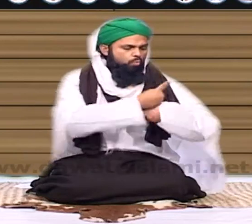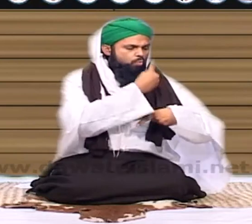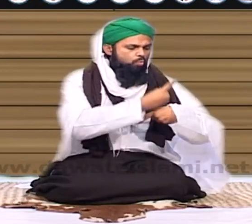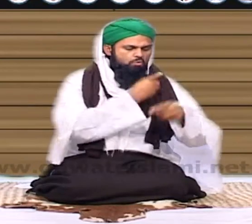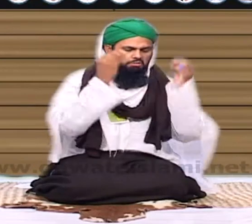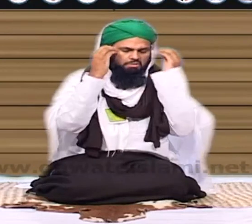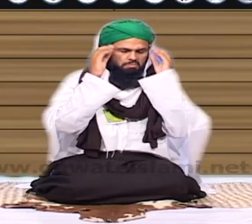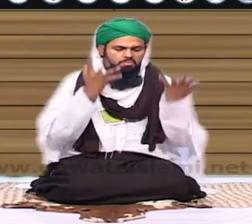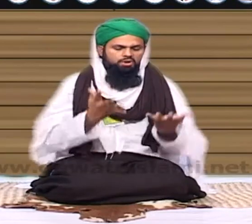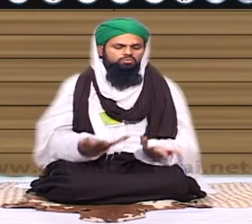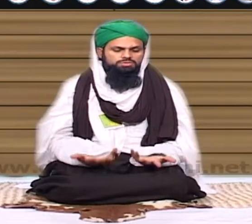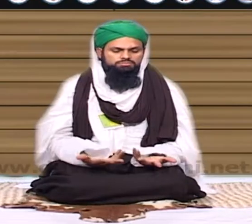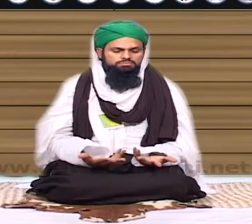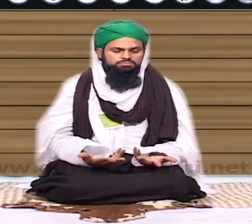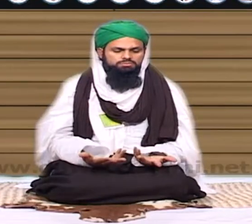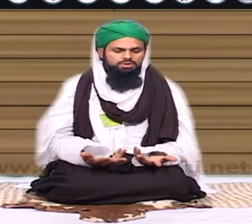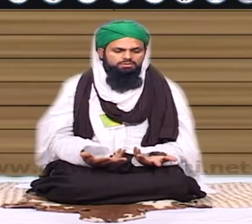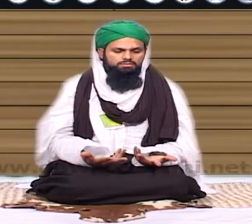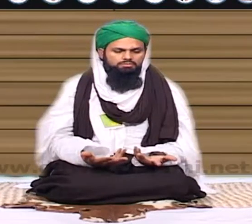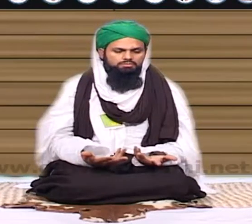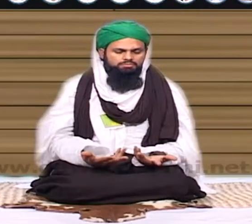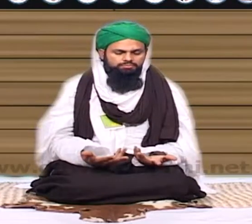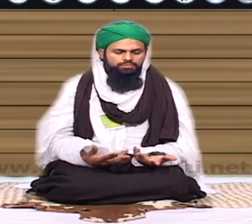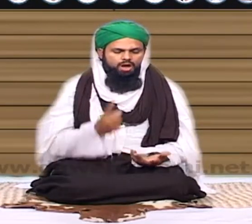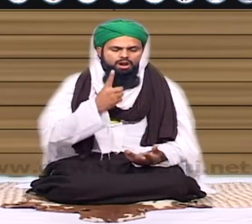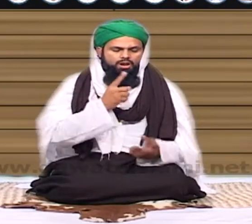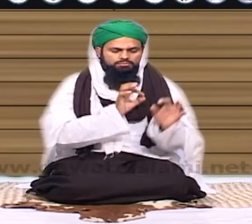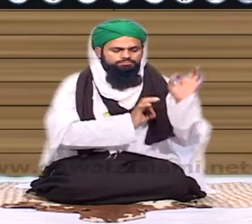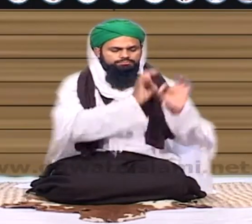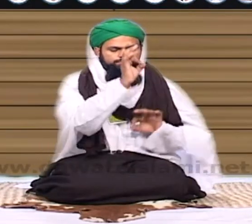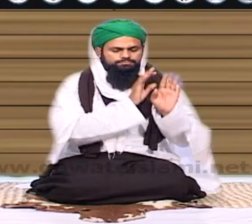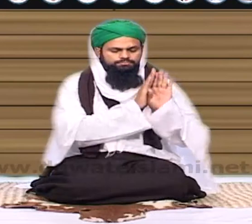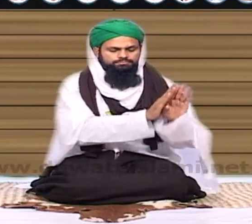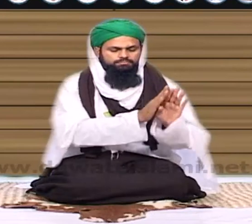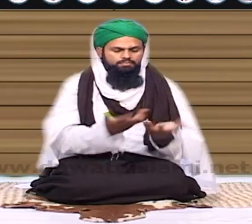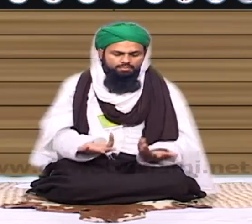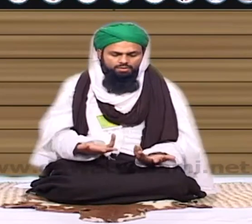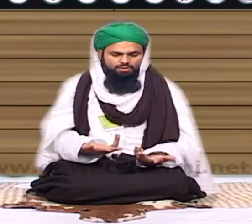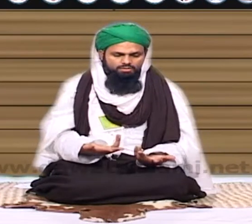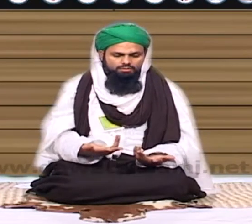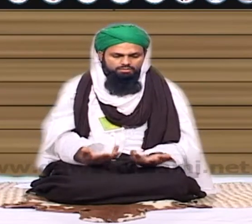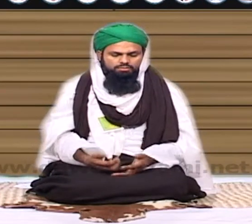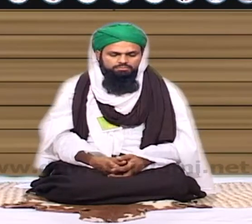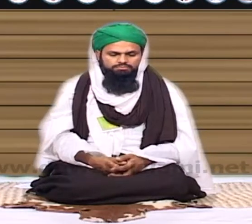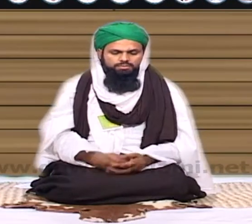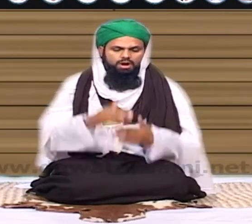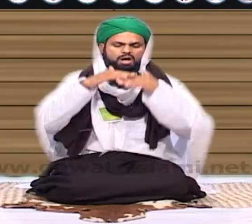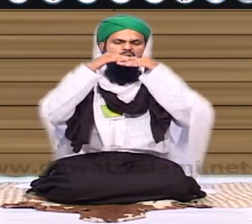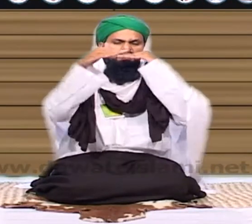کسی کو معلوم نہیں ہے وہ جیسے تیسے بس گزارا ہوگا اللہ تعالیٰ پناہ میں رکھیں انہیں کہ بلکل ہائی نیول پر مطلب